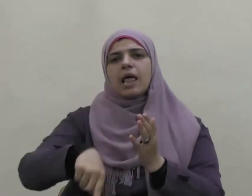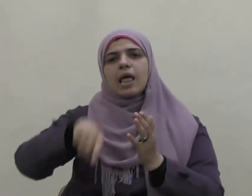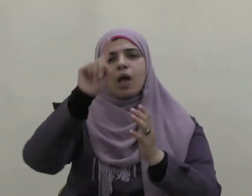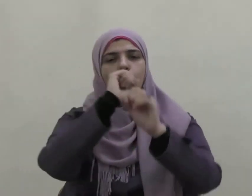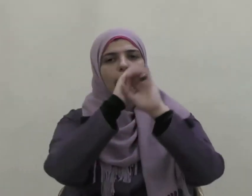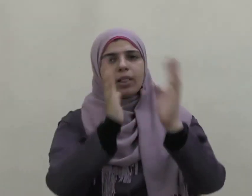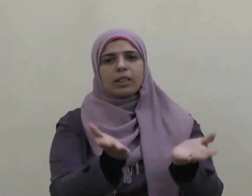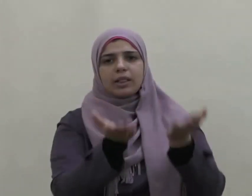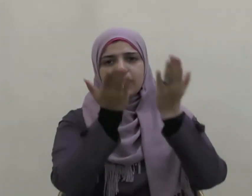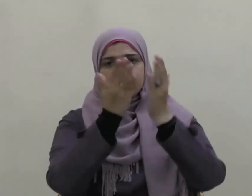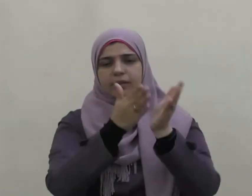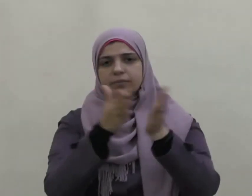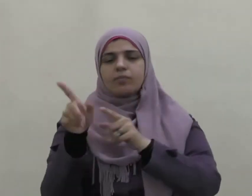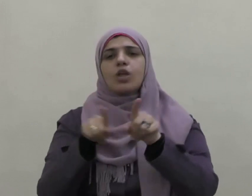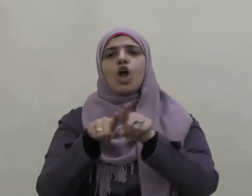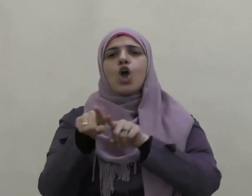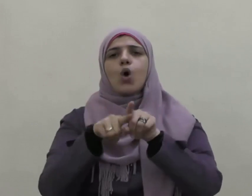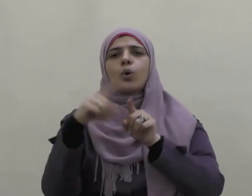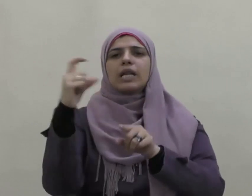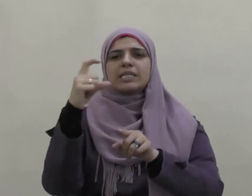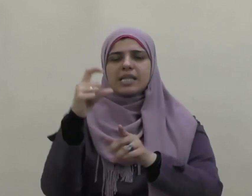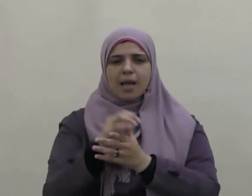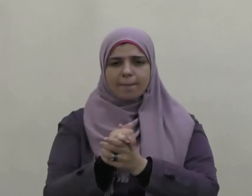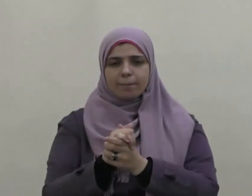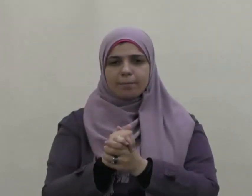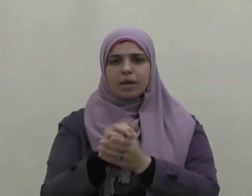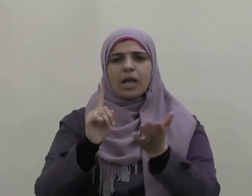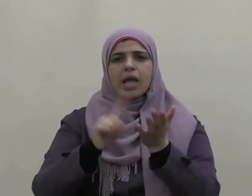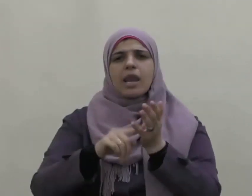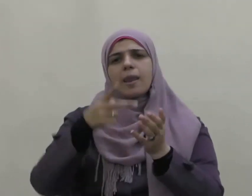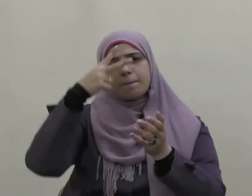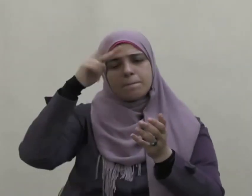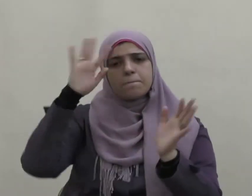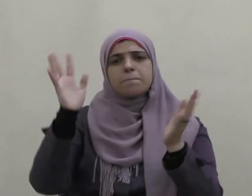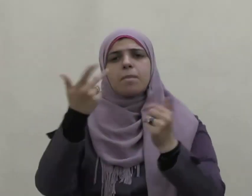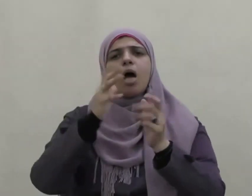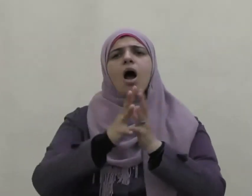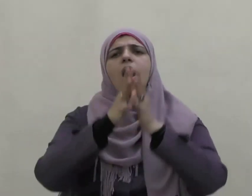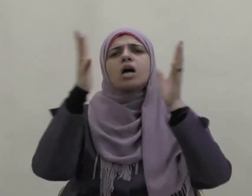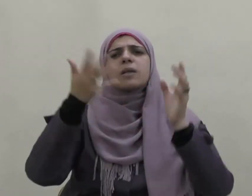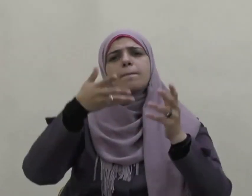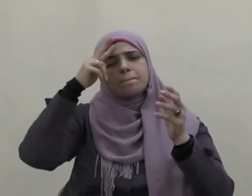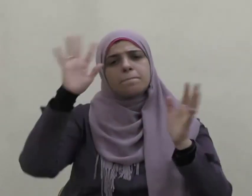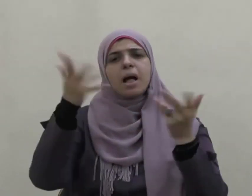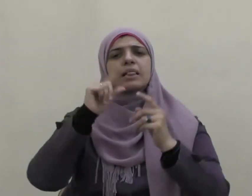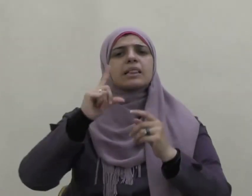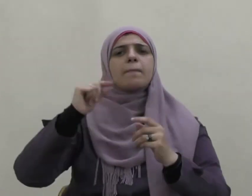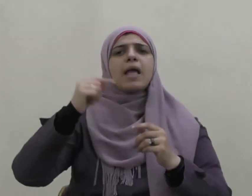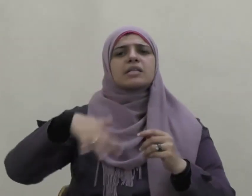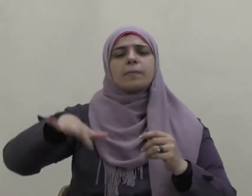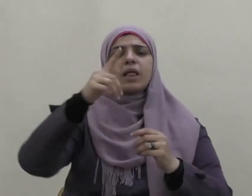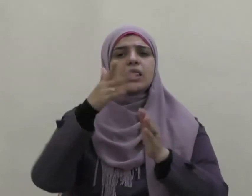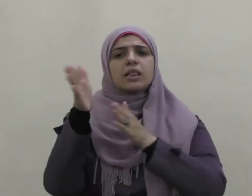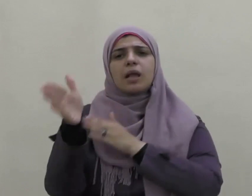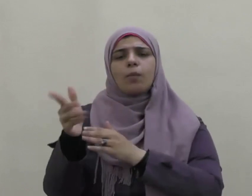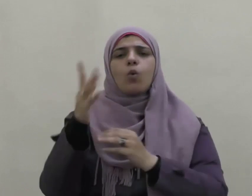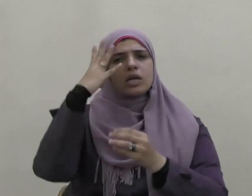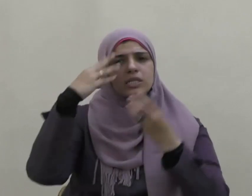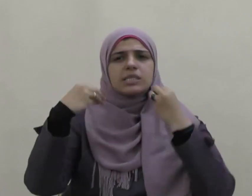إخوة الإسلام إن من أعظم ما تميز به التابعون السماحة مع الناس